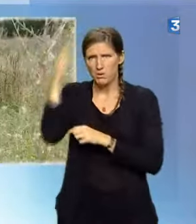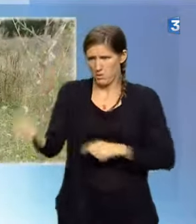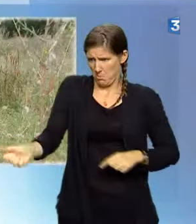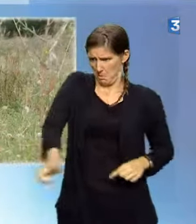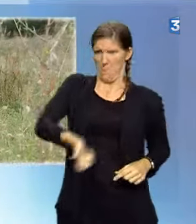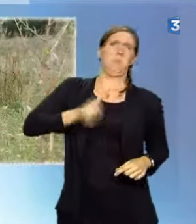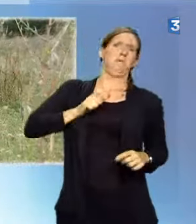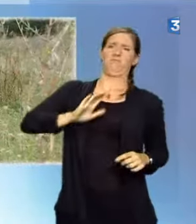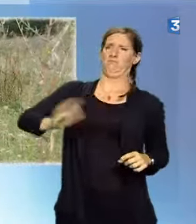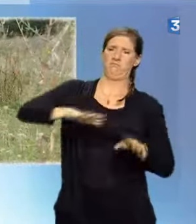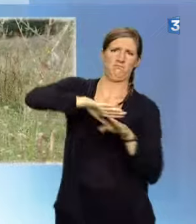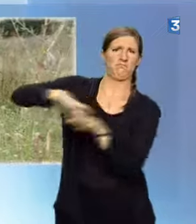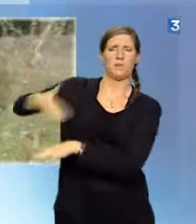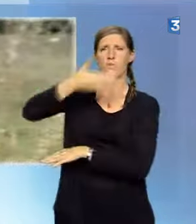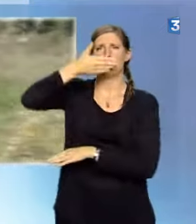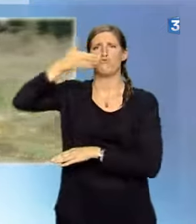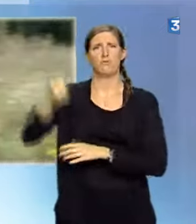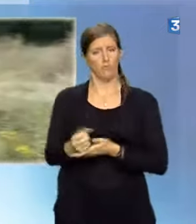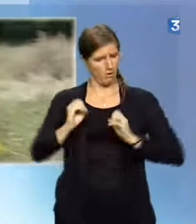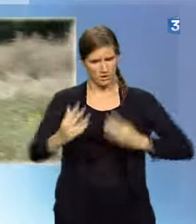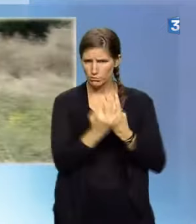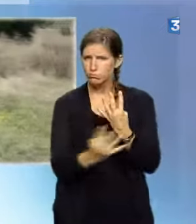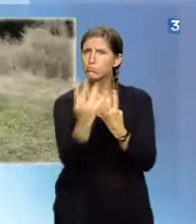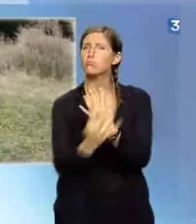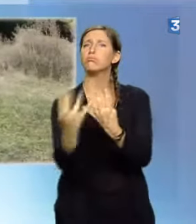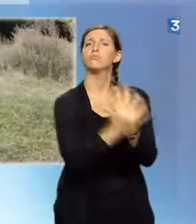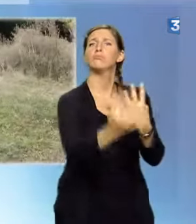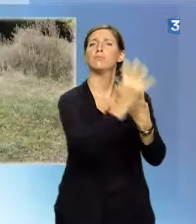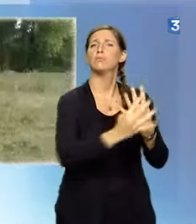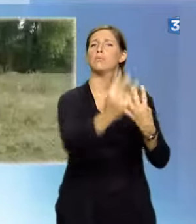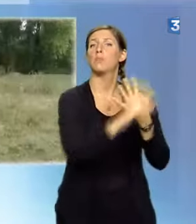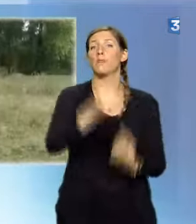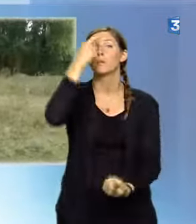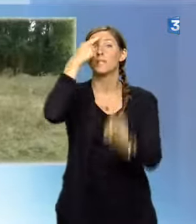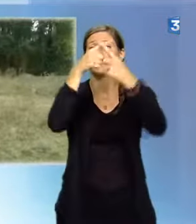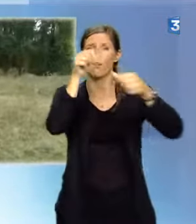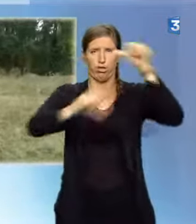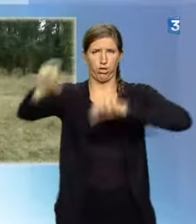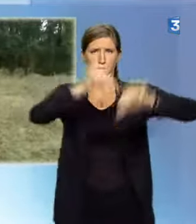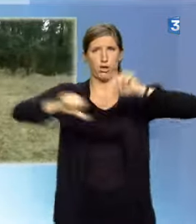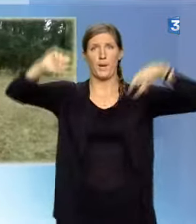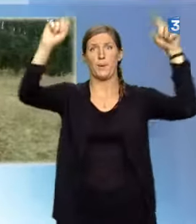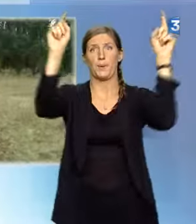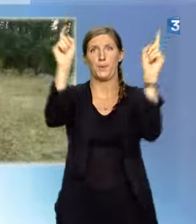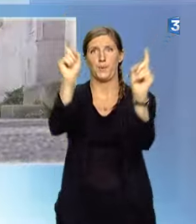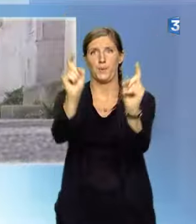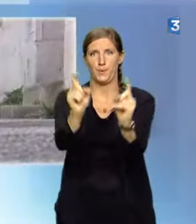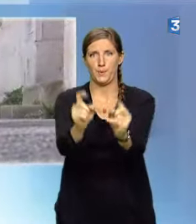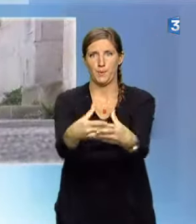Les herbes folles continueront donc de se propager à Sainte. Objectif, zéro pesticide dans les années qui viennent.